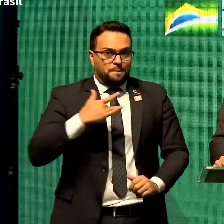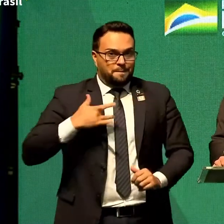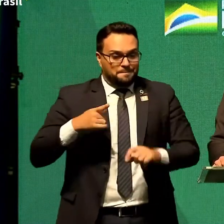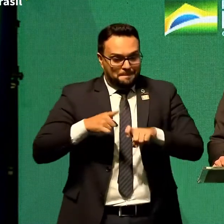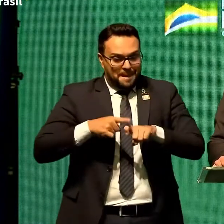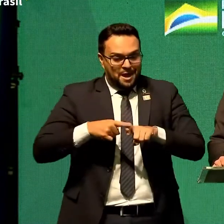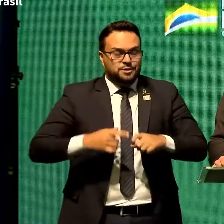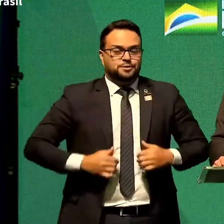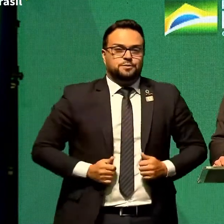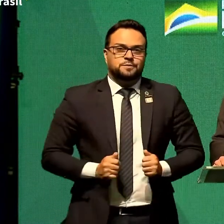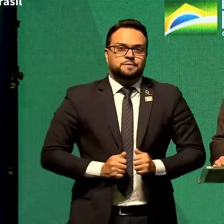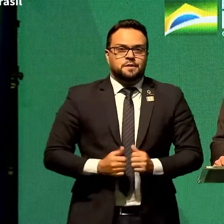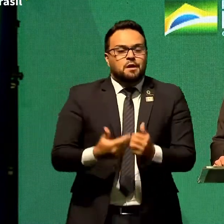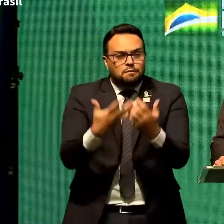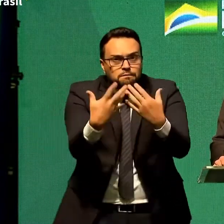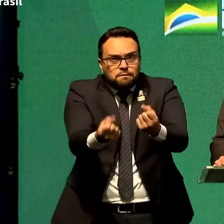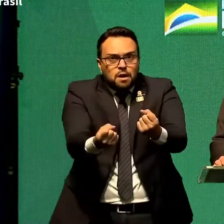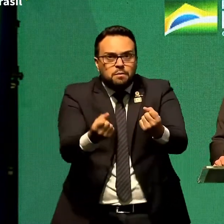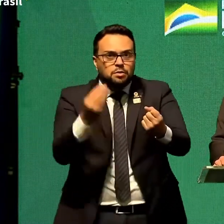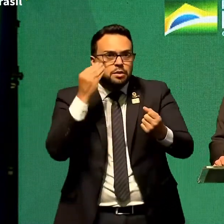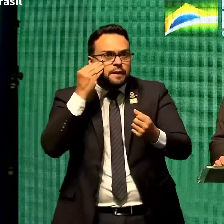Vamos buscar alternativas.